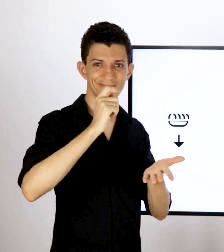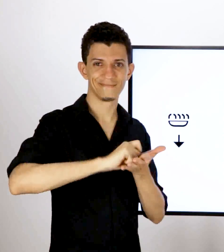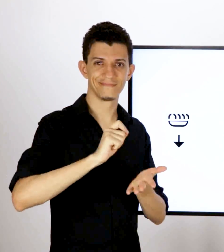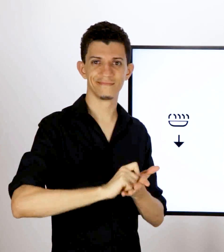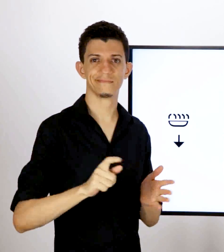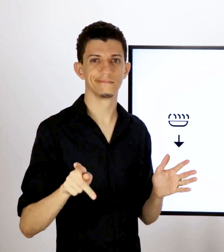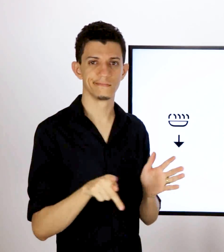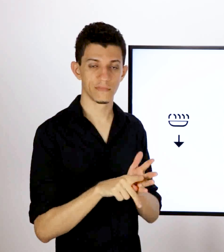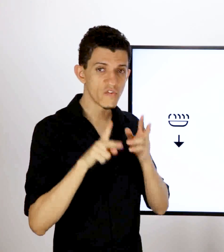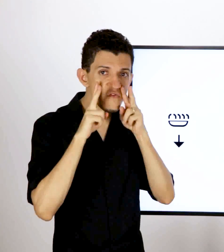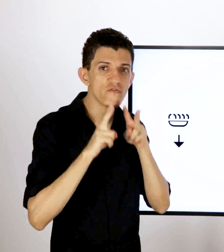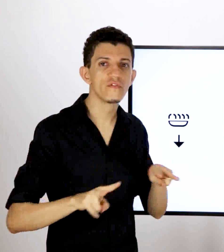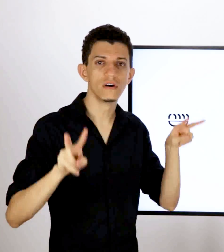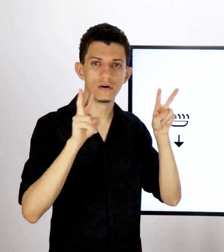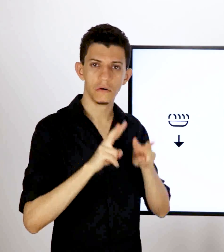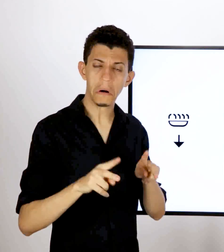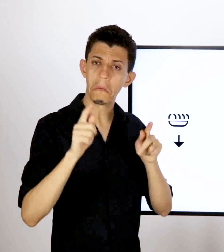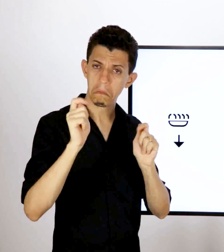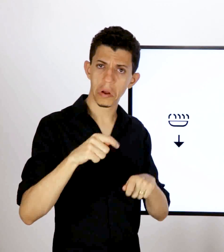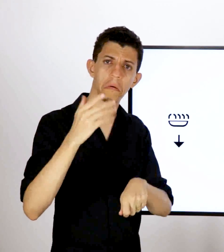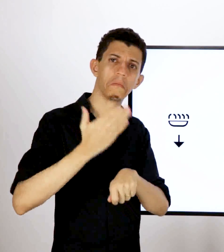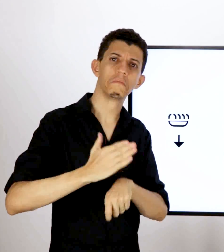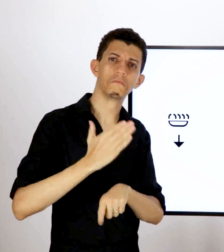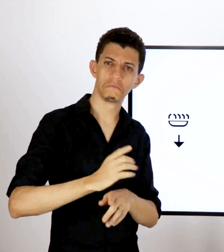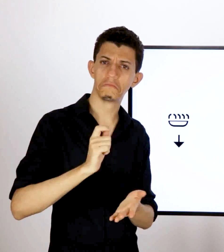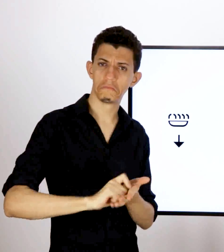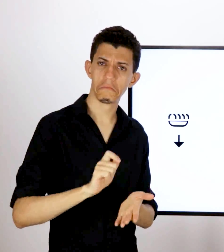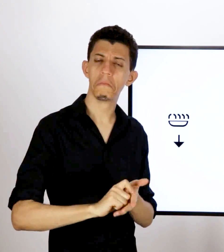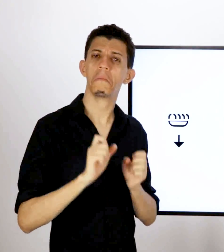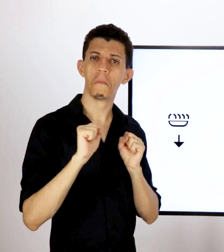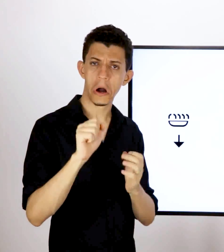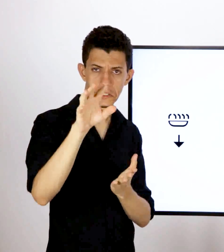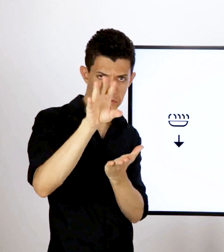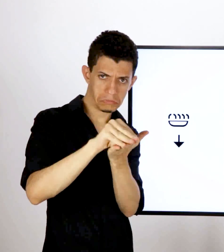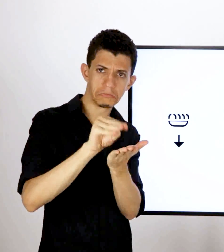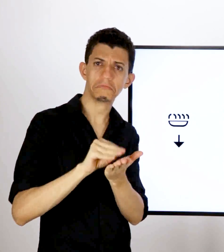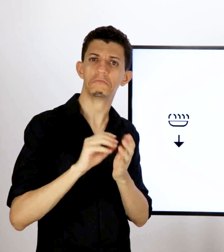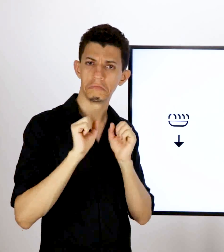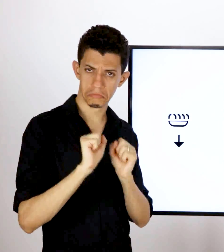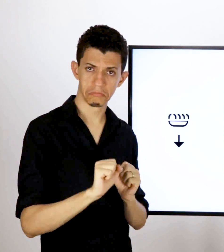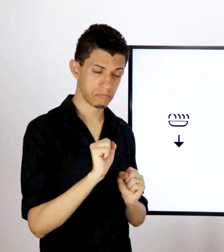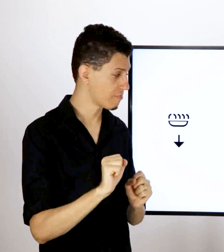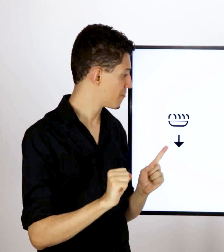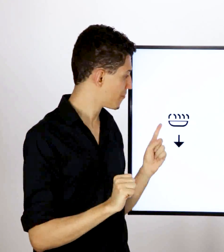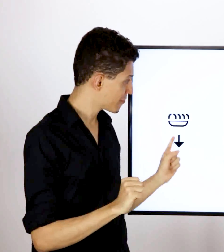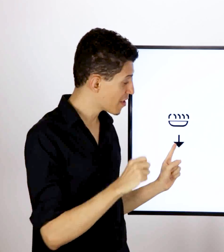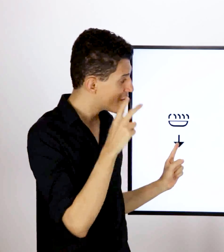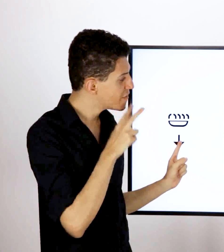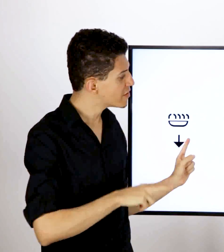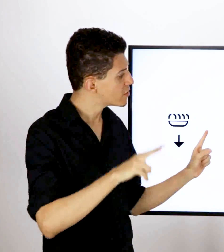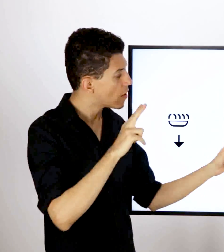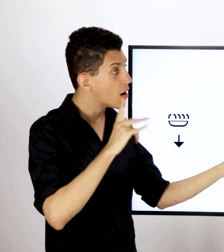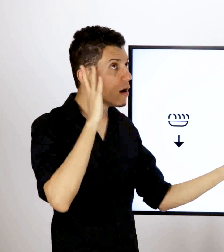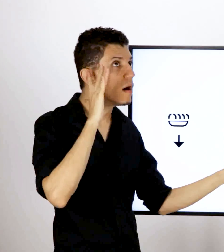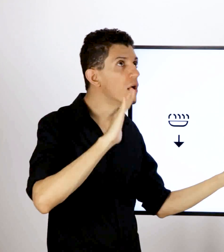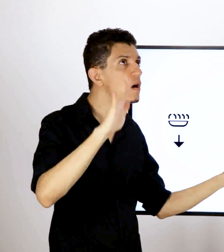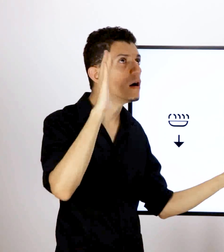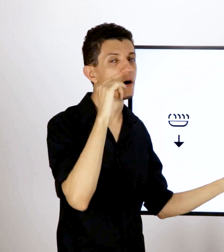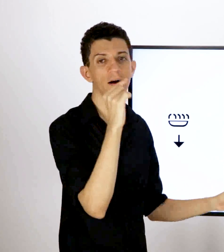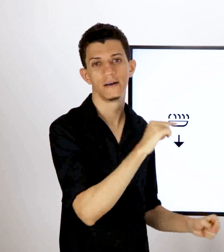facilitar muito a sua aprendizagem, porque ele remete você à sinalização e à visualidade da própria Libras. E você